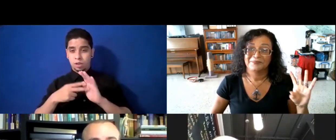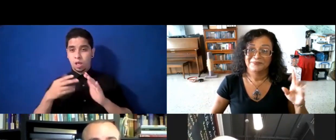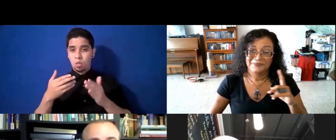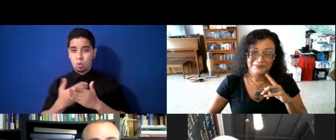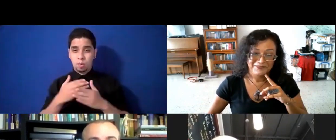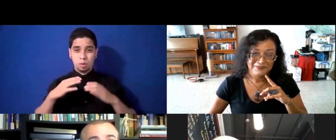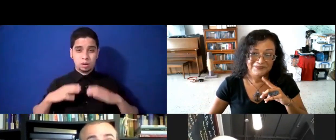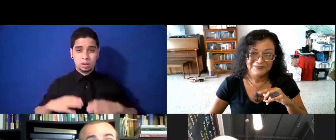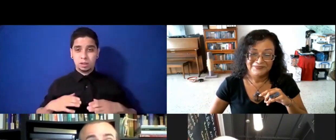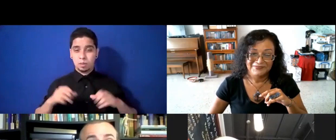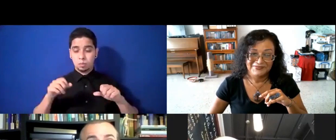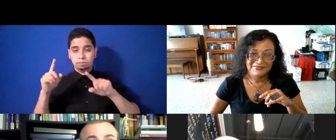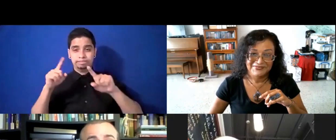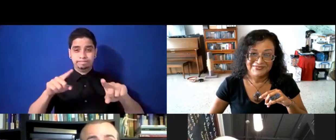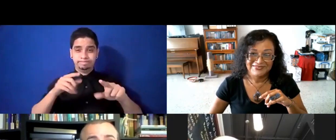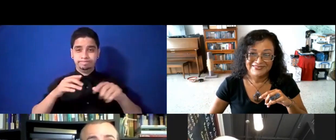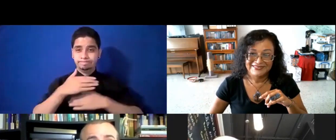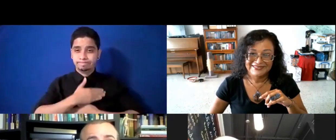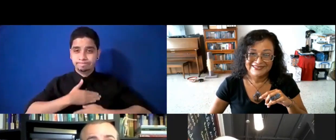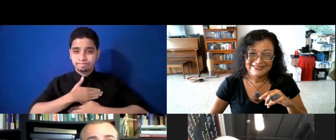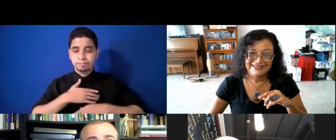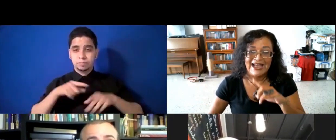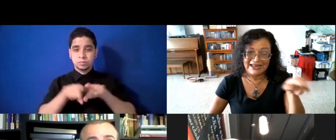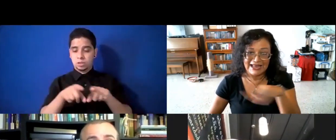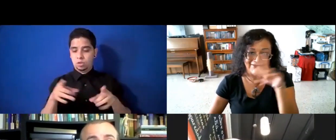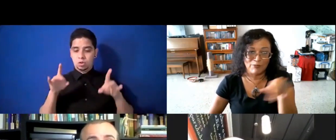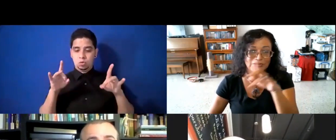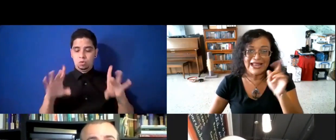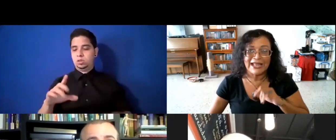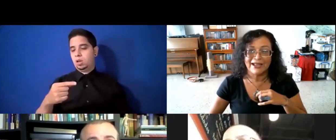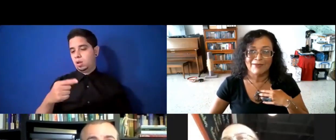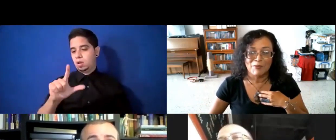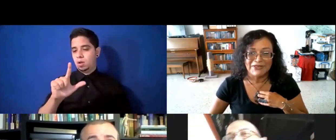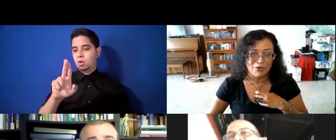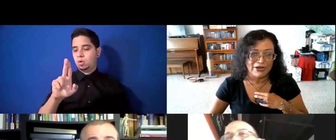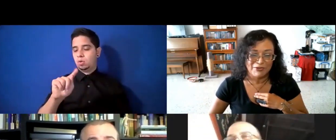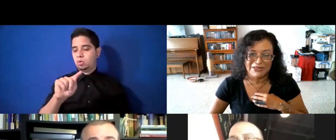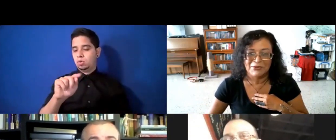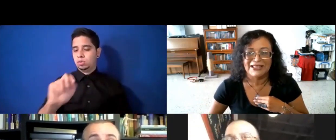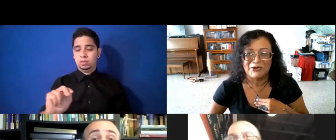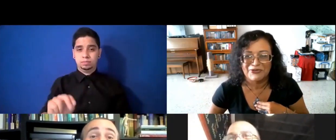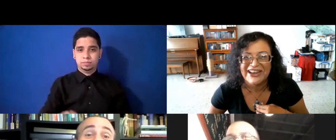inmensas, la gente que no, no tolere el gluten, aquí habemos tres, que vamos para allá cogiendo, y pedimos la de coliflor,